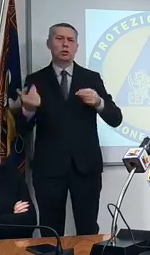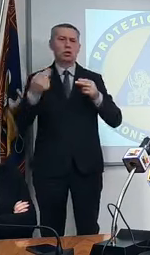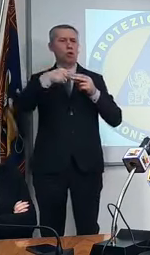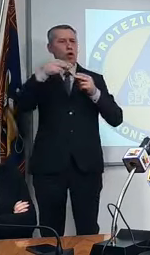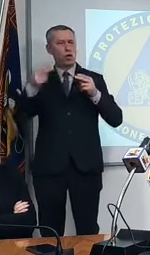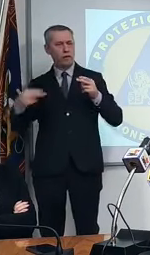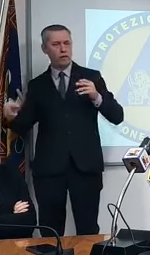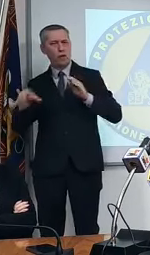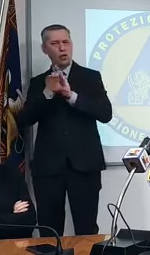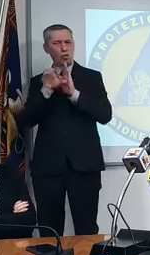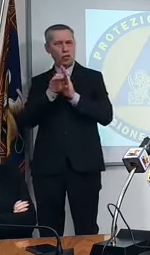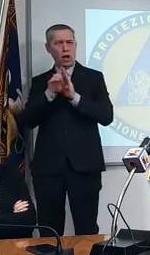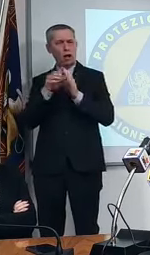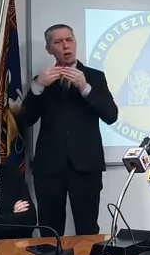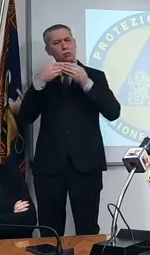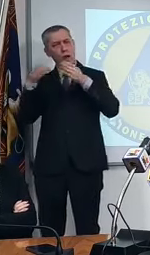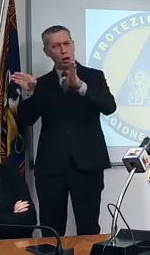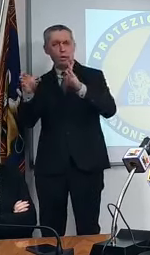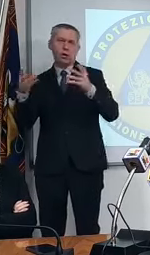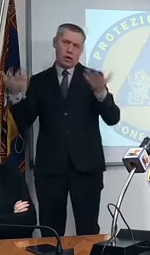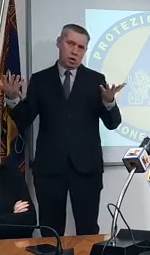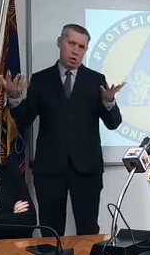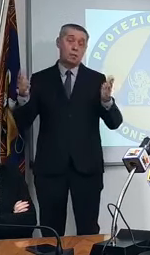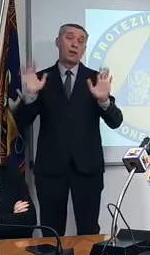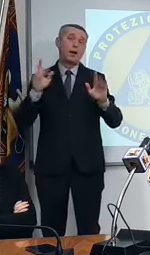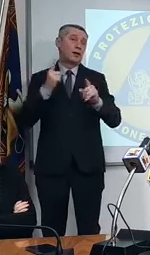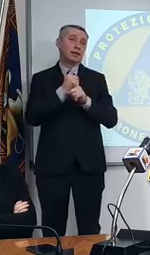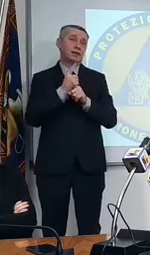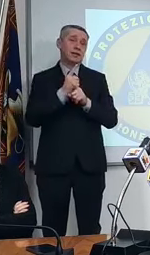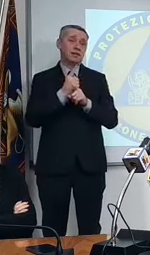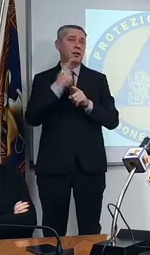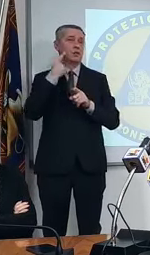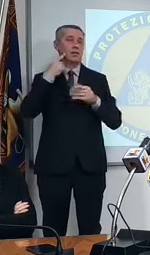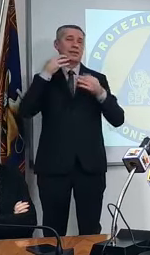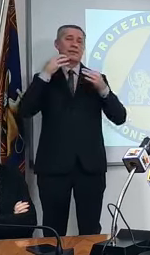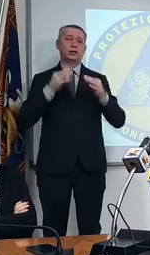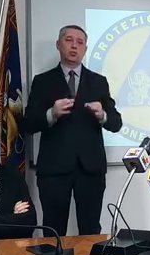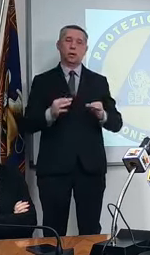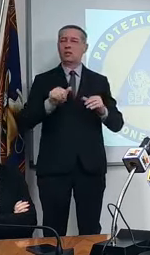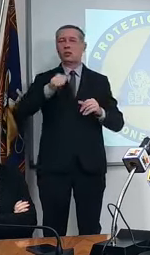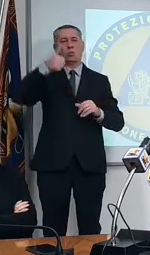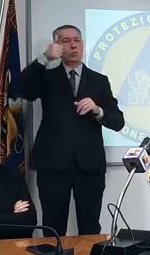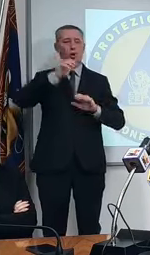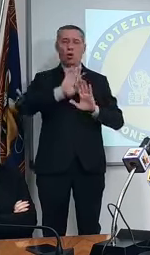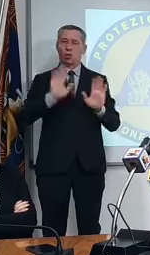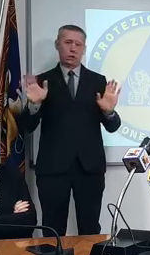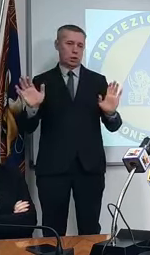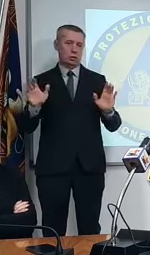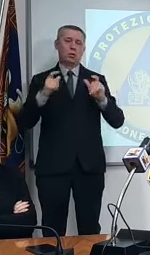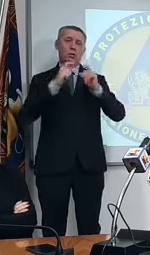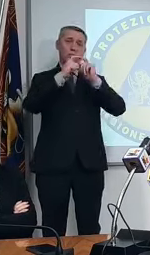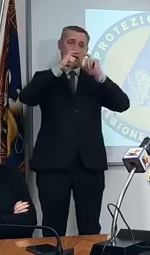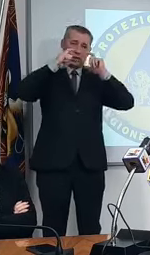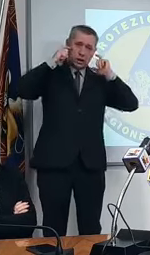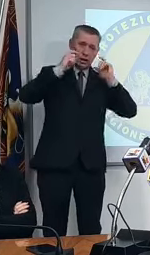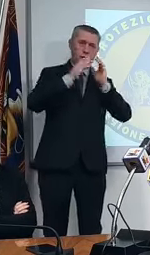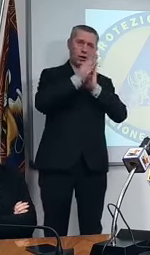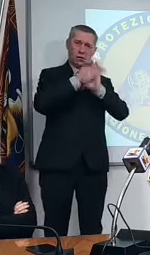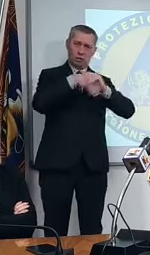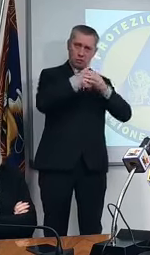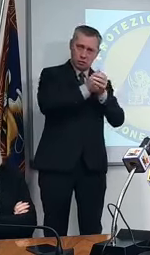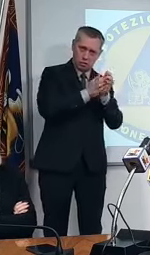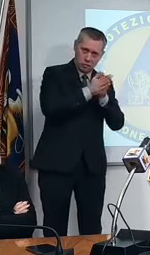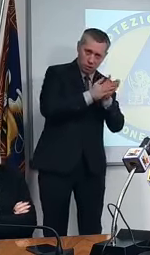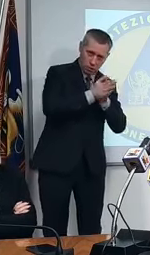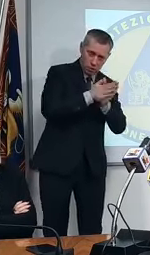cittadini devono sempre aver fissa una roba bisogna vivere in sicurezza quindi portare mascherina lavarsi le mani igienizzazione delle